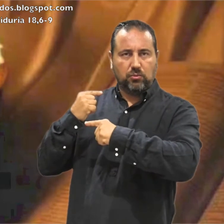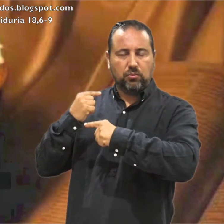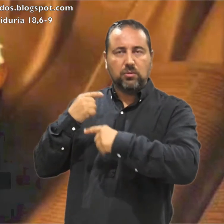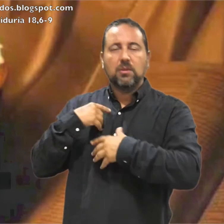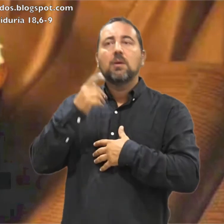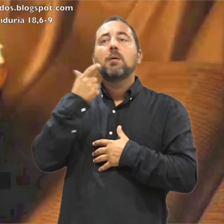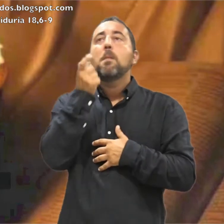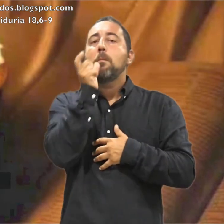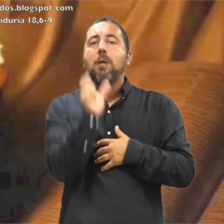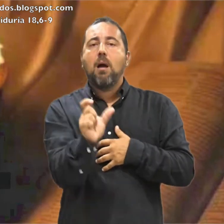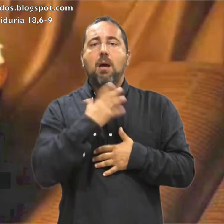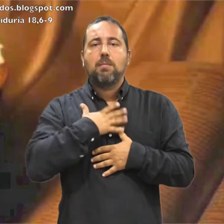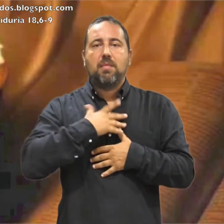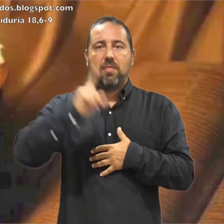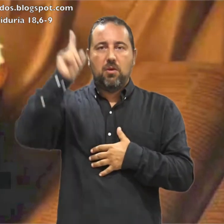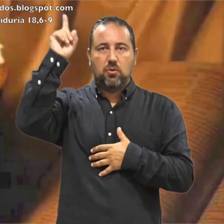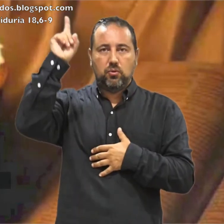Palabra de Dios